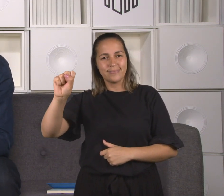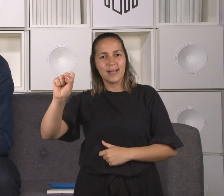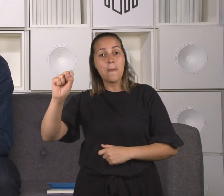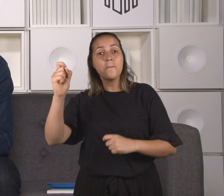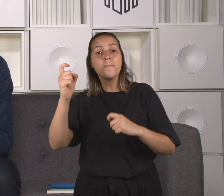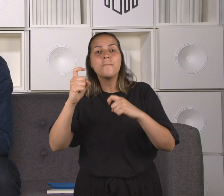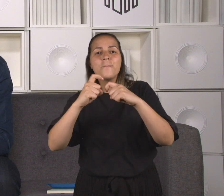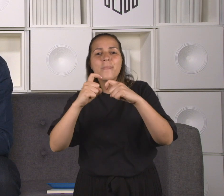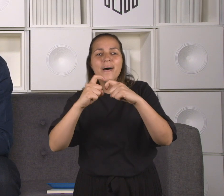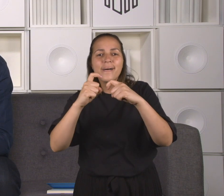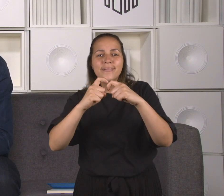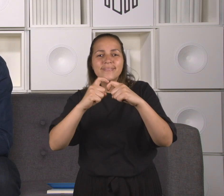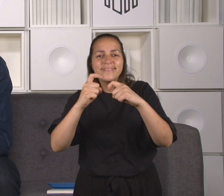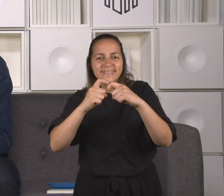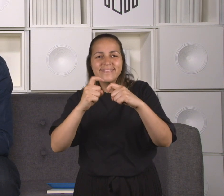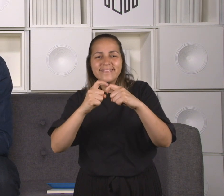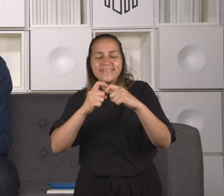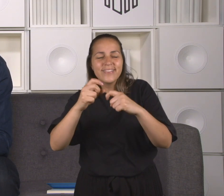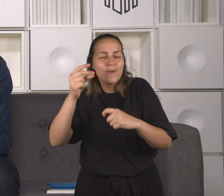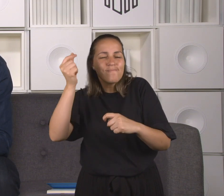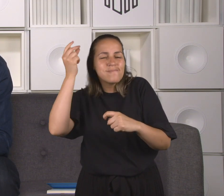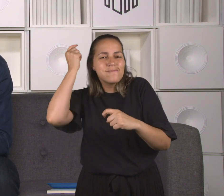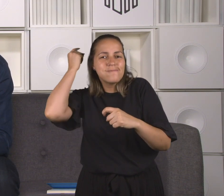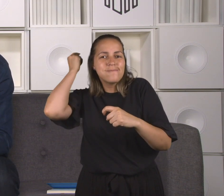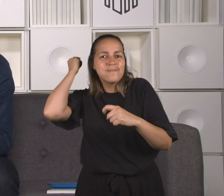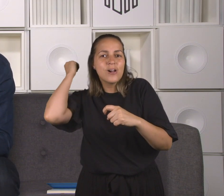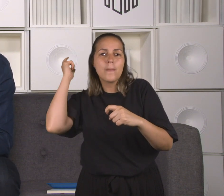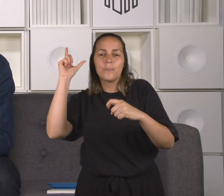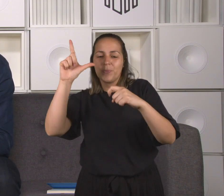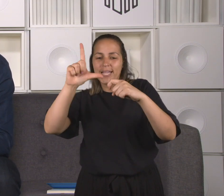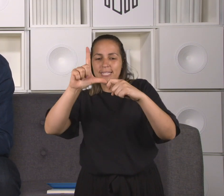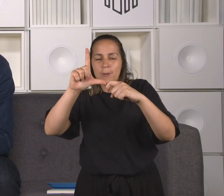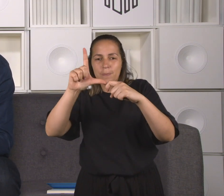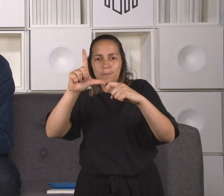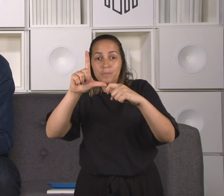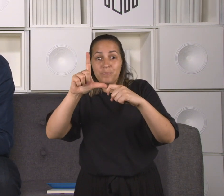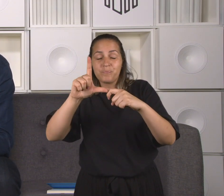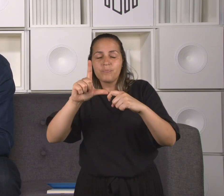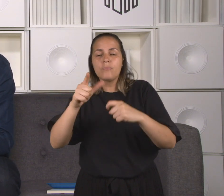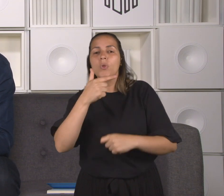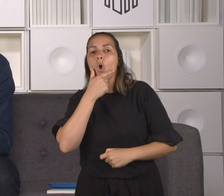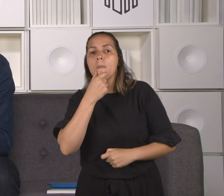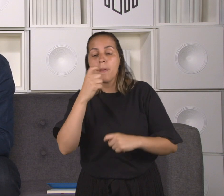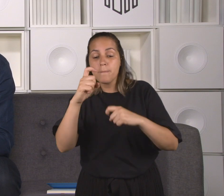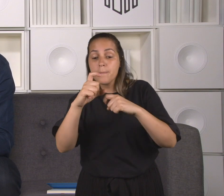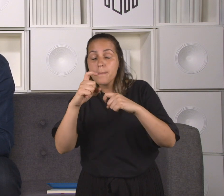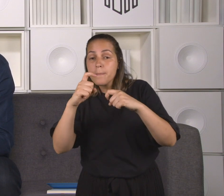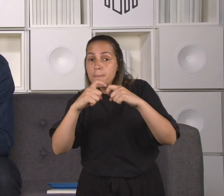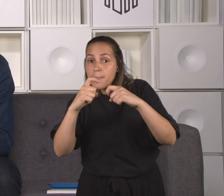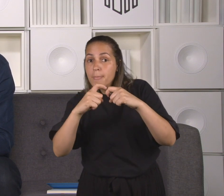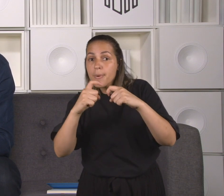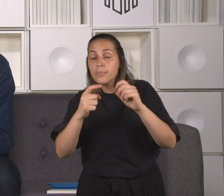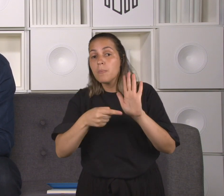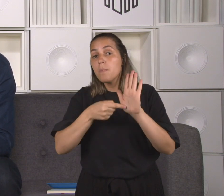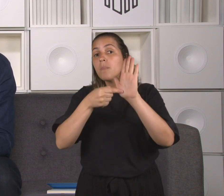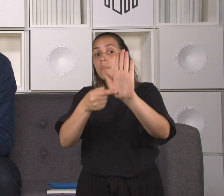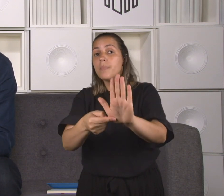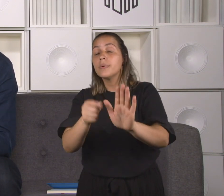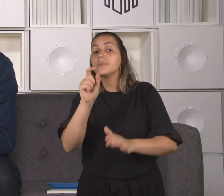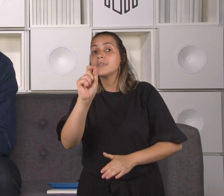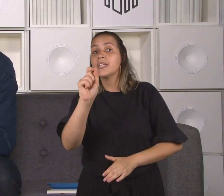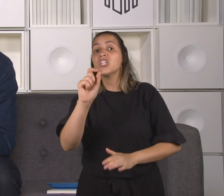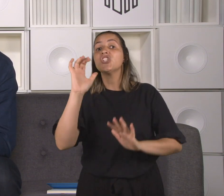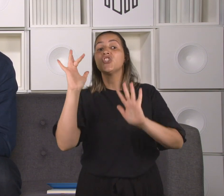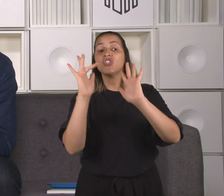biógrafos de Jesus, ou um dos agiógrafos de Jesus, ele era médico, Lucas faz questão de dizer que Jesus